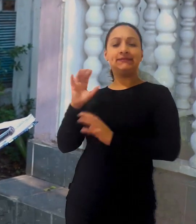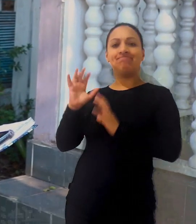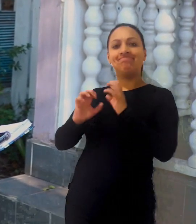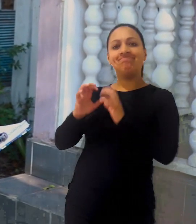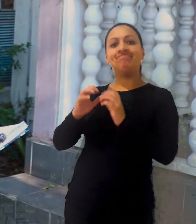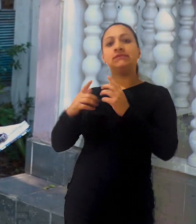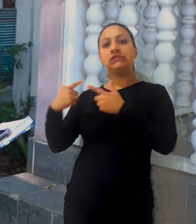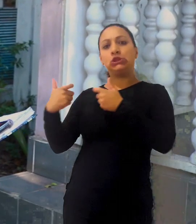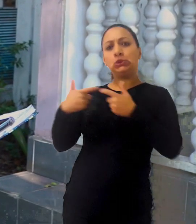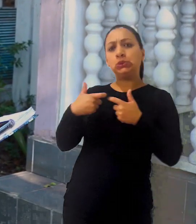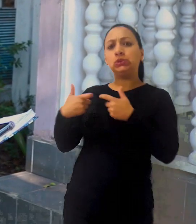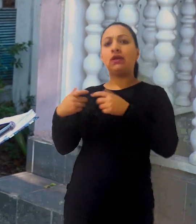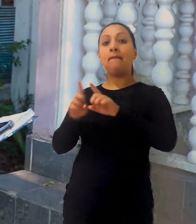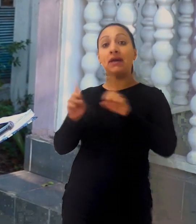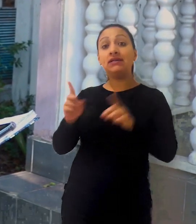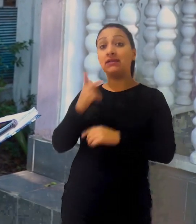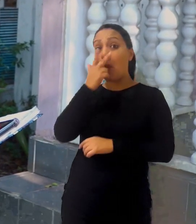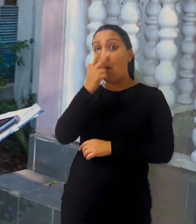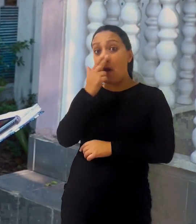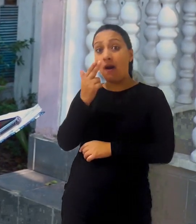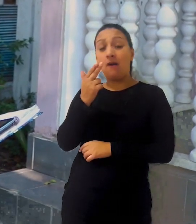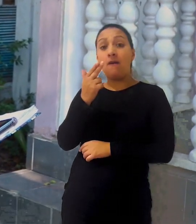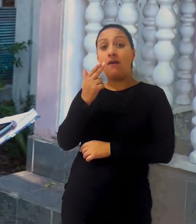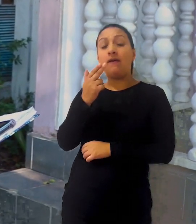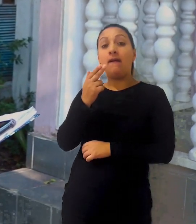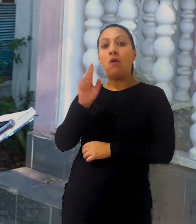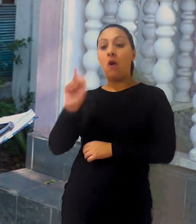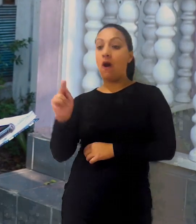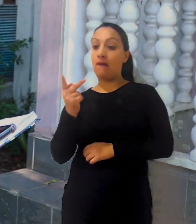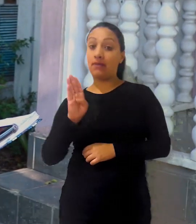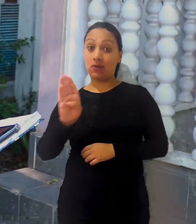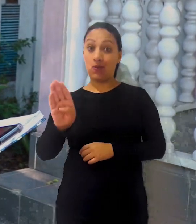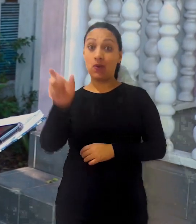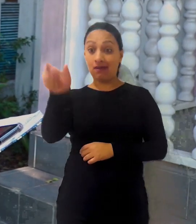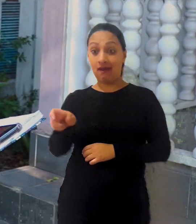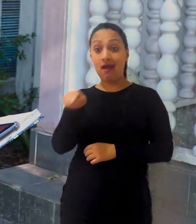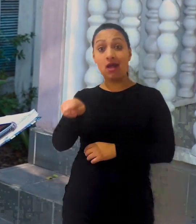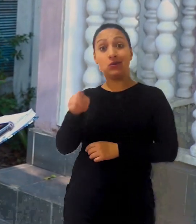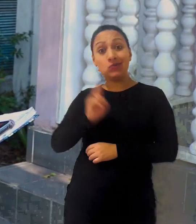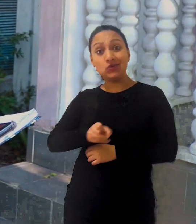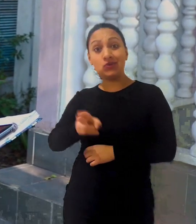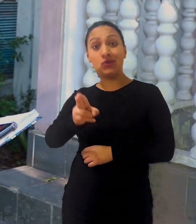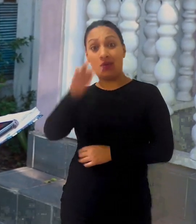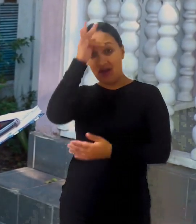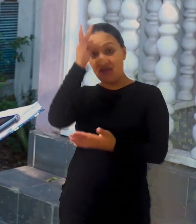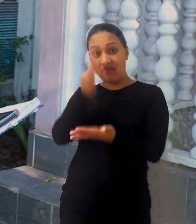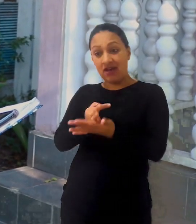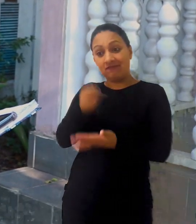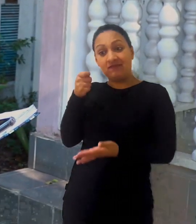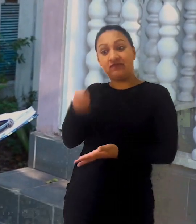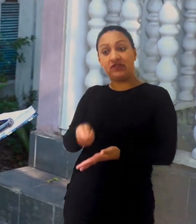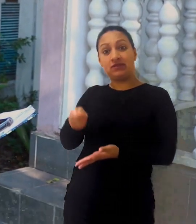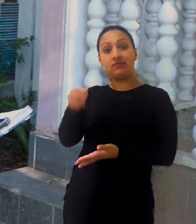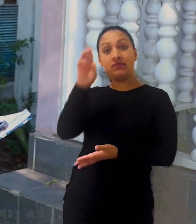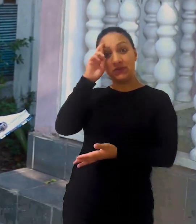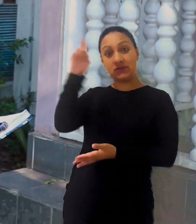tanta luta, ainda assim Abacuque declarou e manteve a sua fé viva e firme no Senhor nada